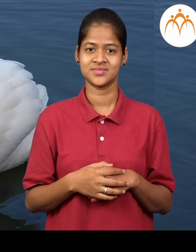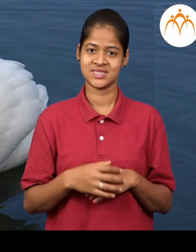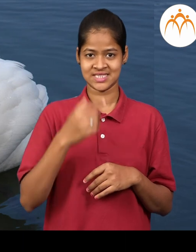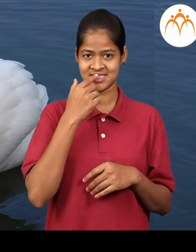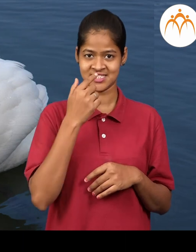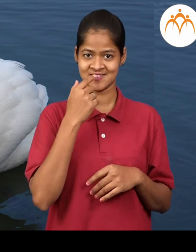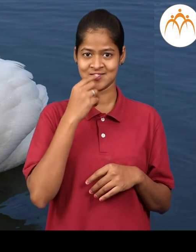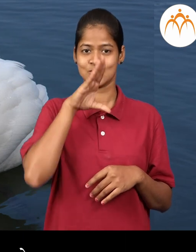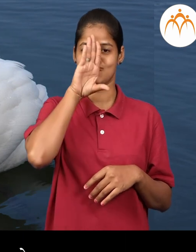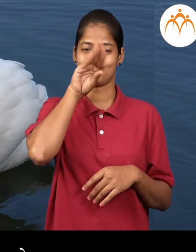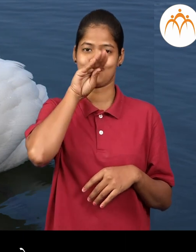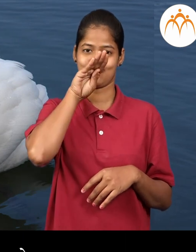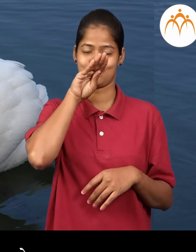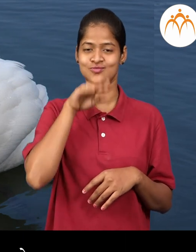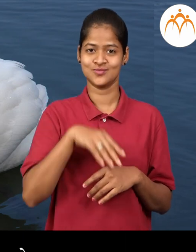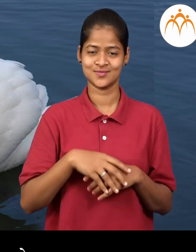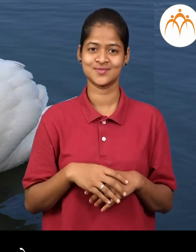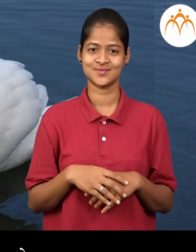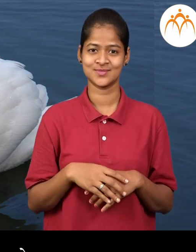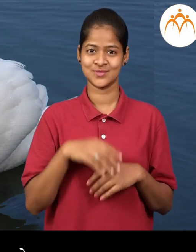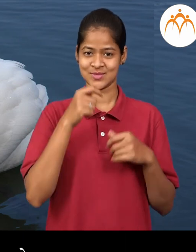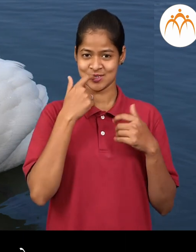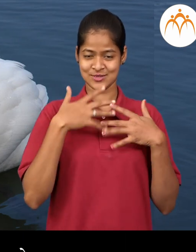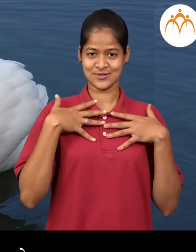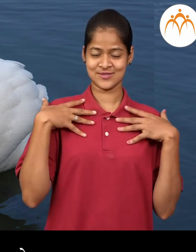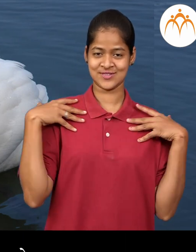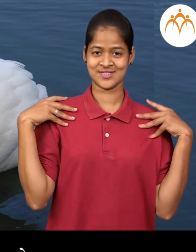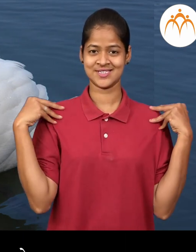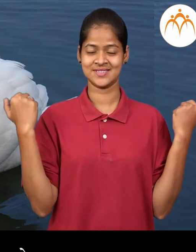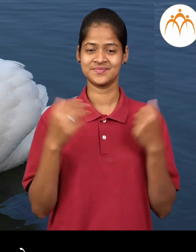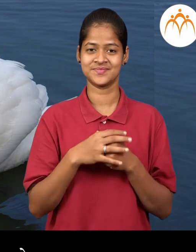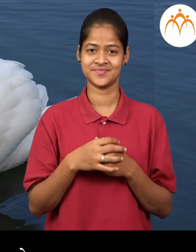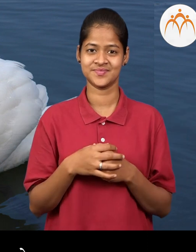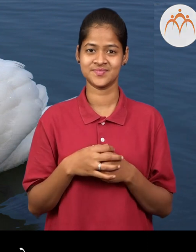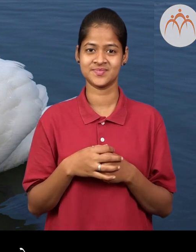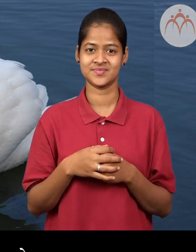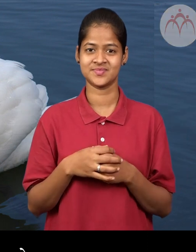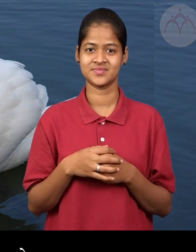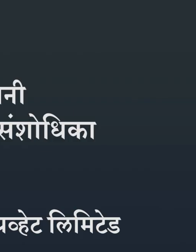हाउंस हाउंस पांधरा शुब्र अस्तो